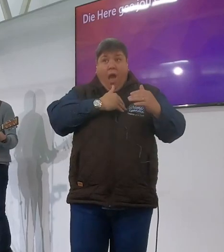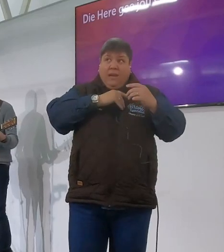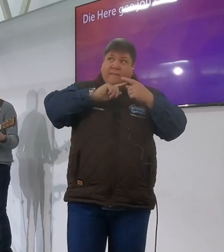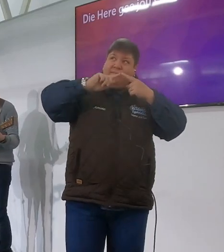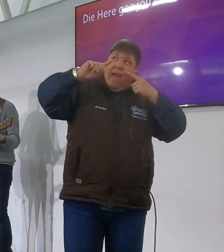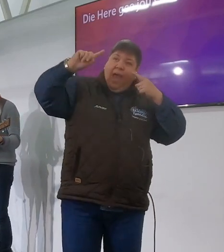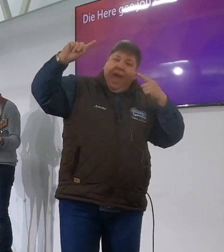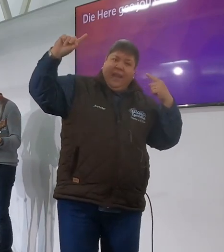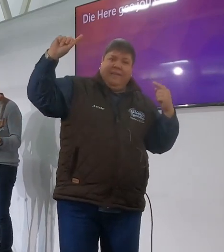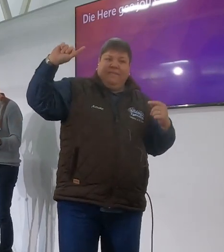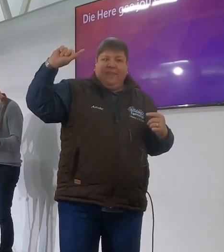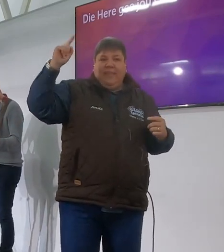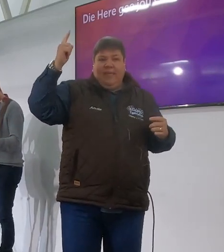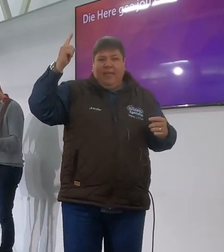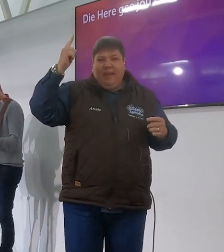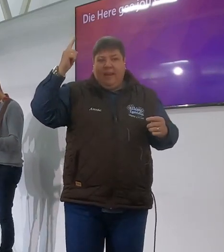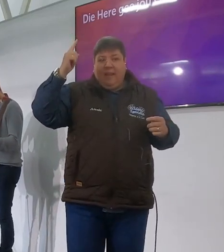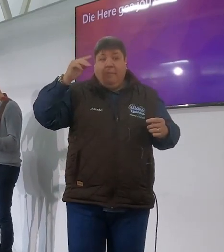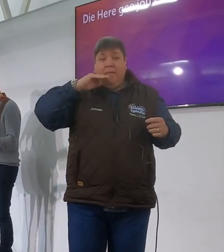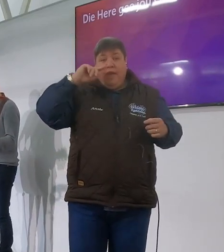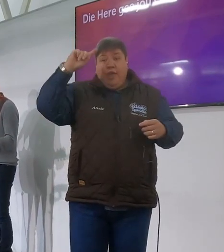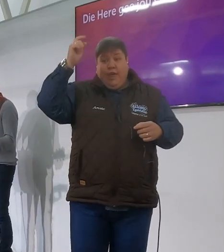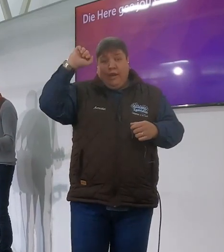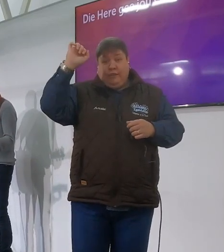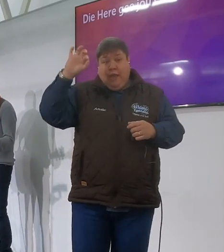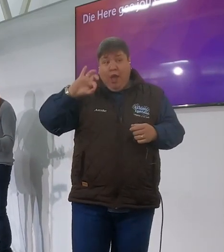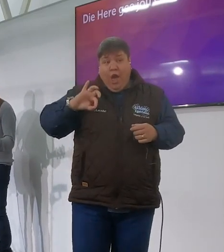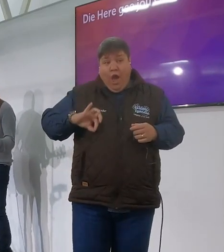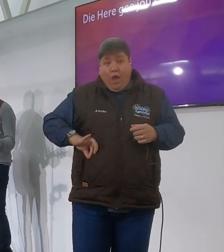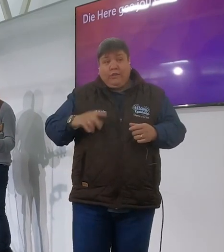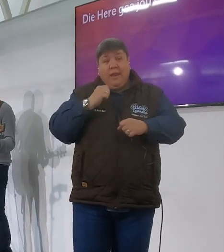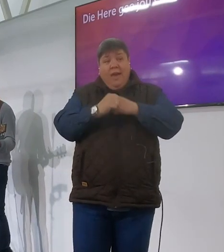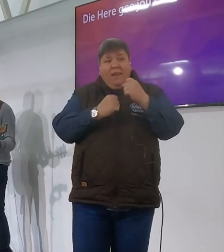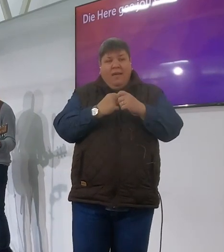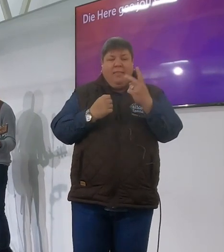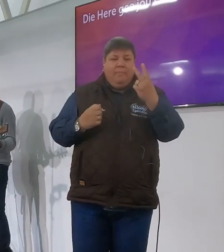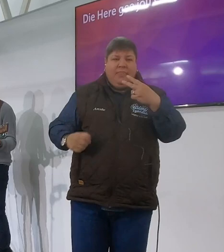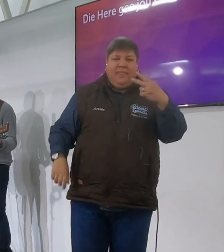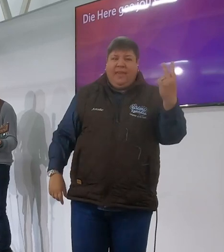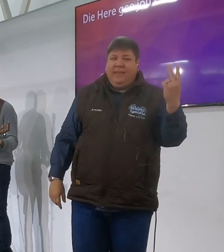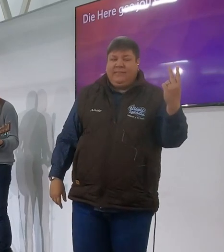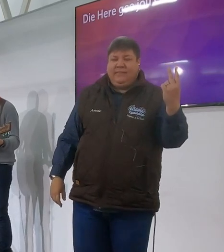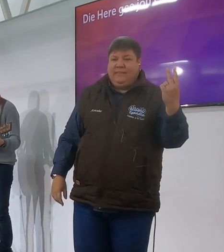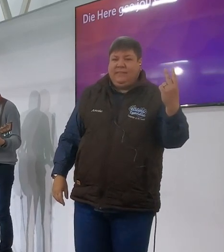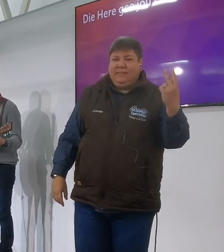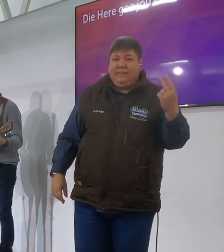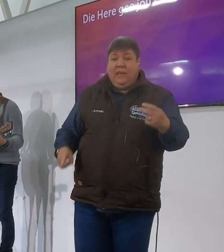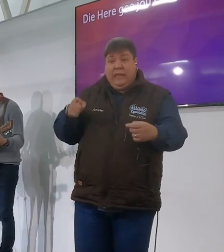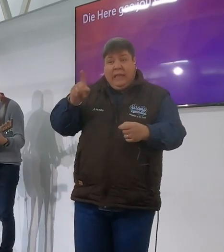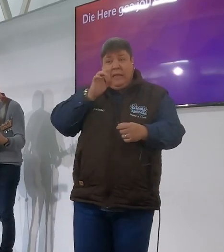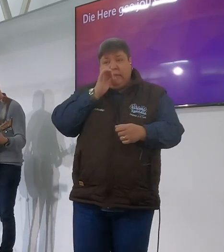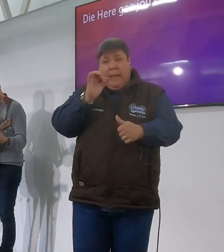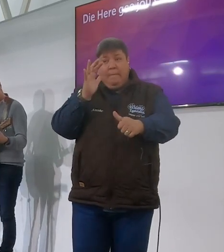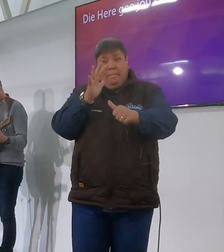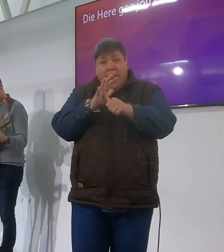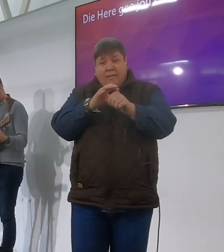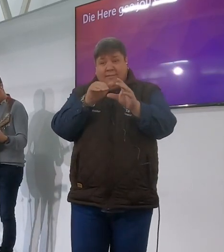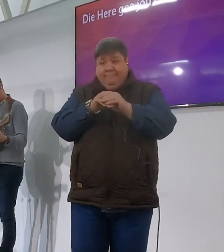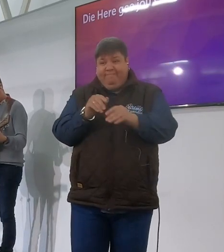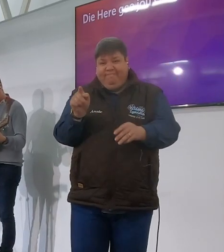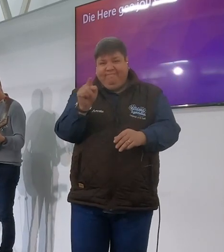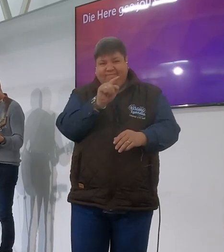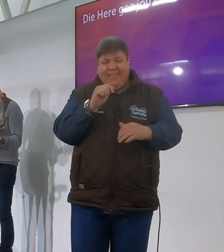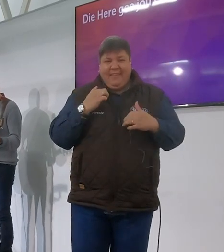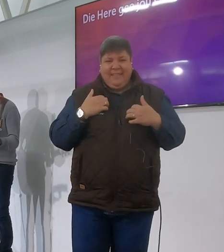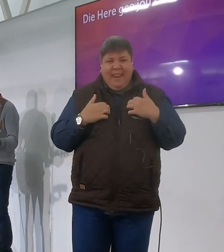van die heren en beteken die herense gins vir ons niks en dit behoort die belangrikste wees vir oog en vir my en vir